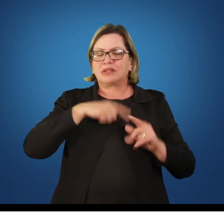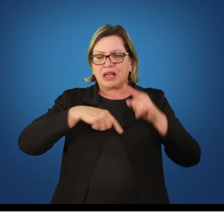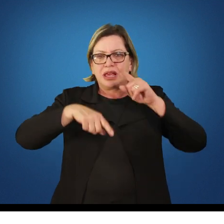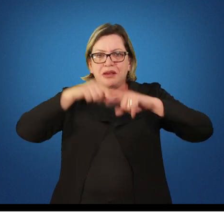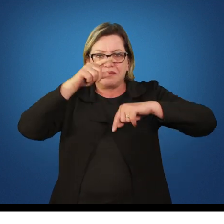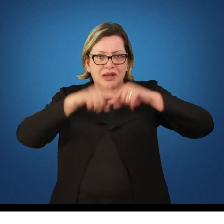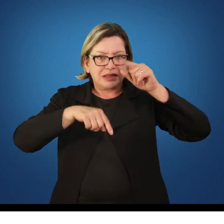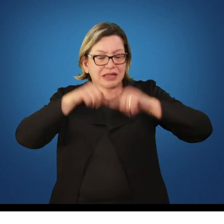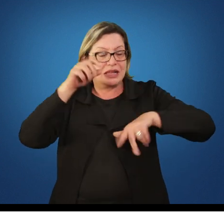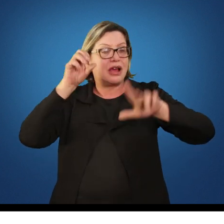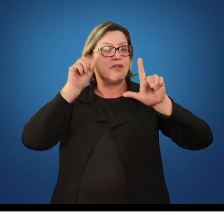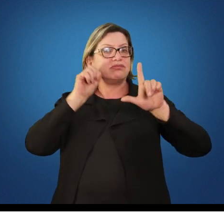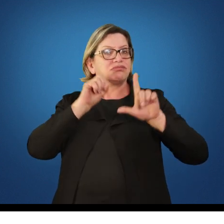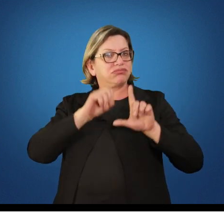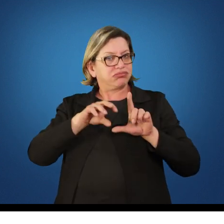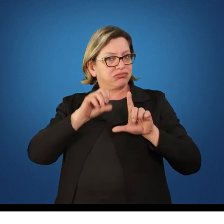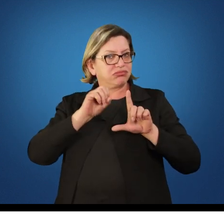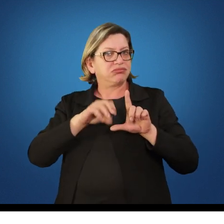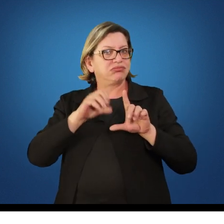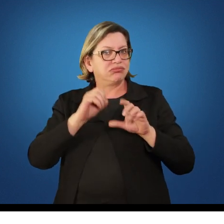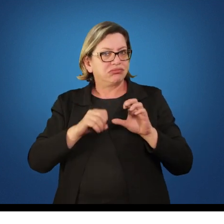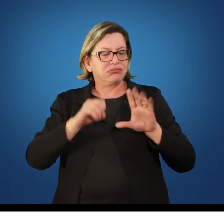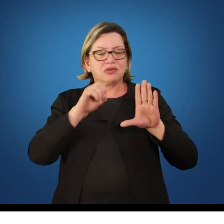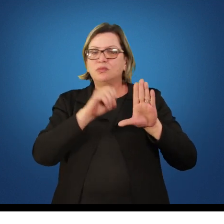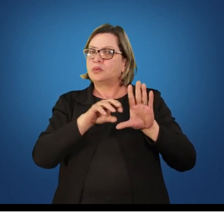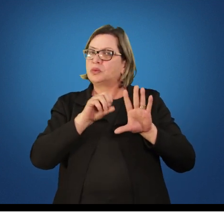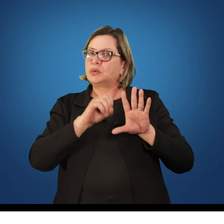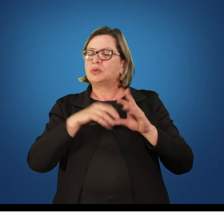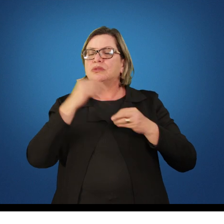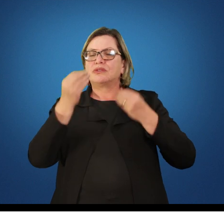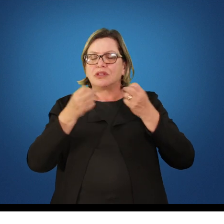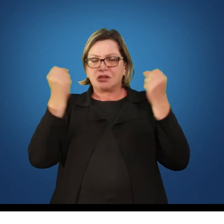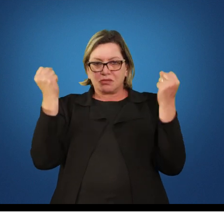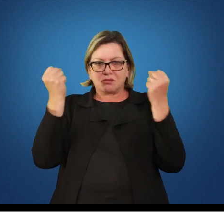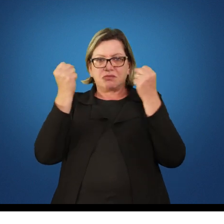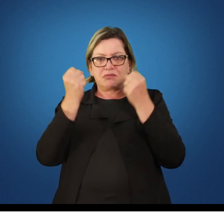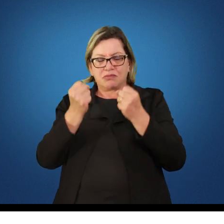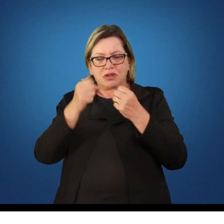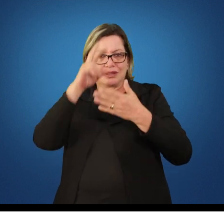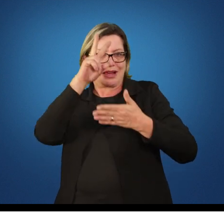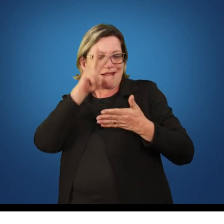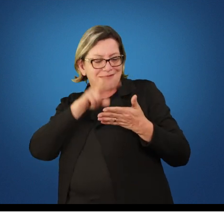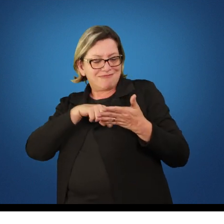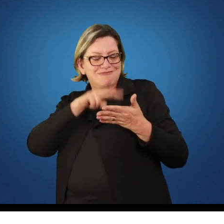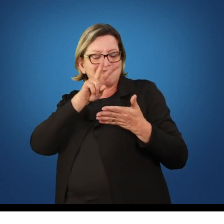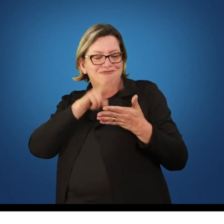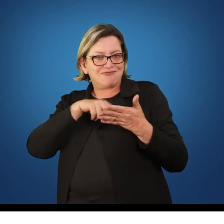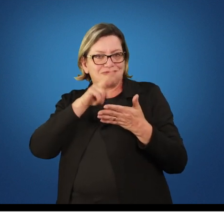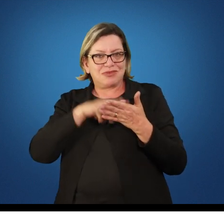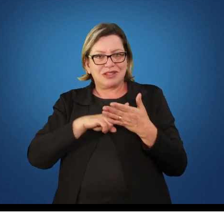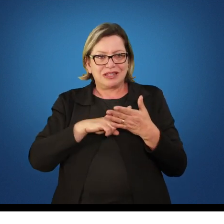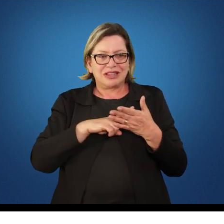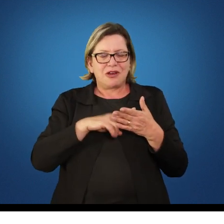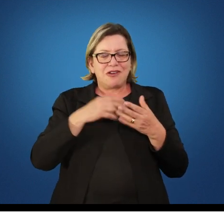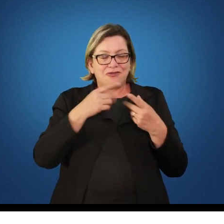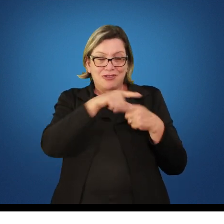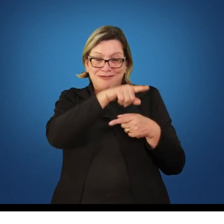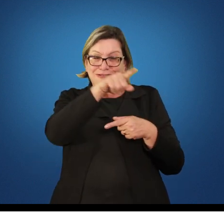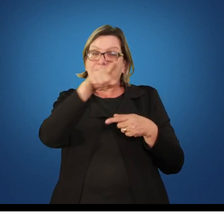em relação de textos já estão lá para vocês lerem como eu falei a vocês muita leitura muita